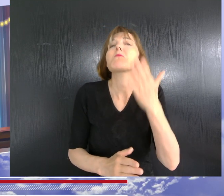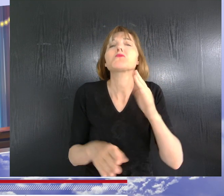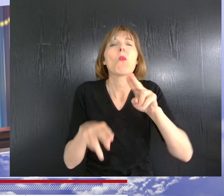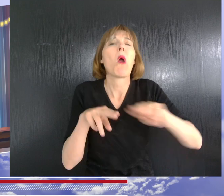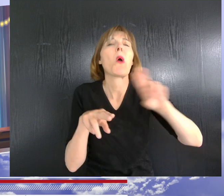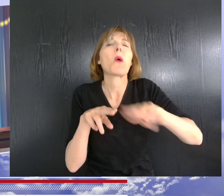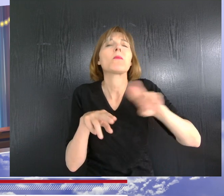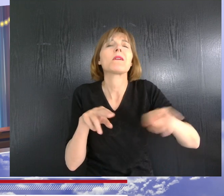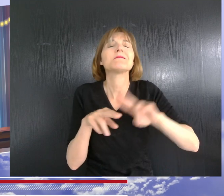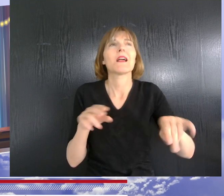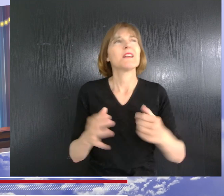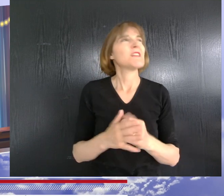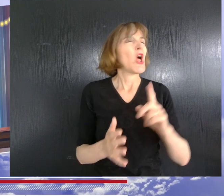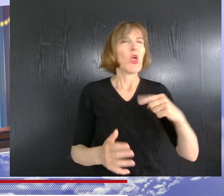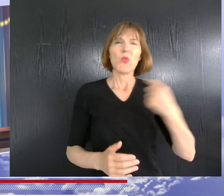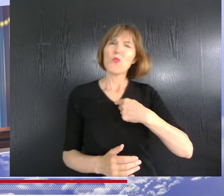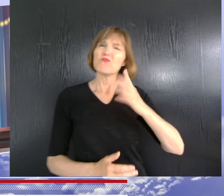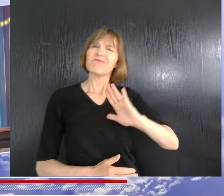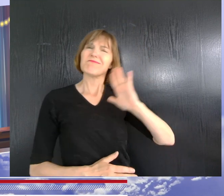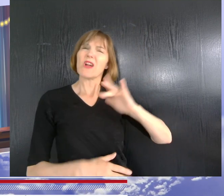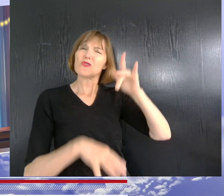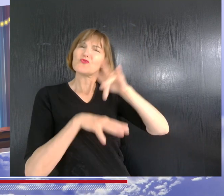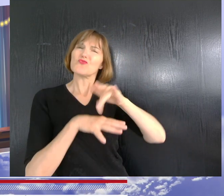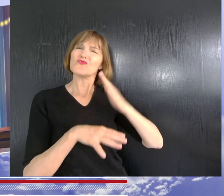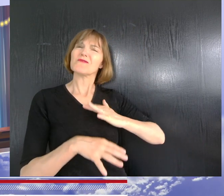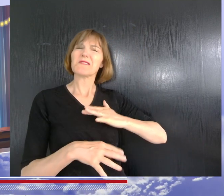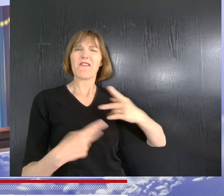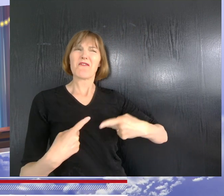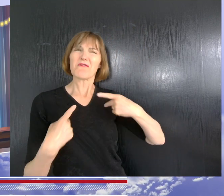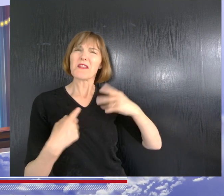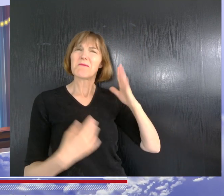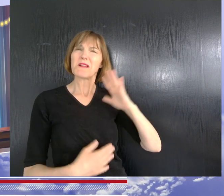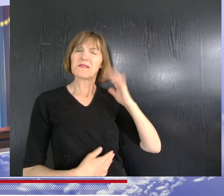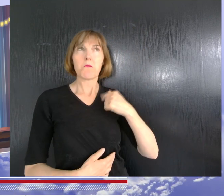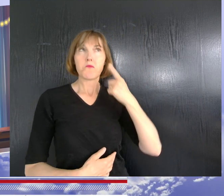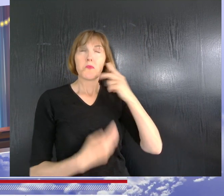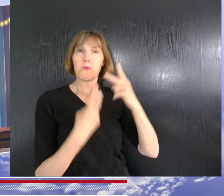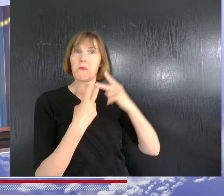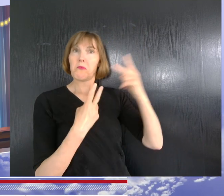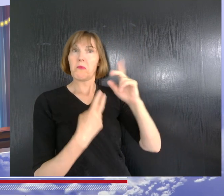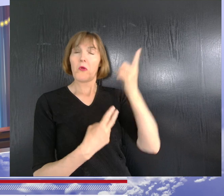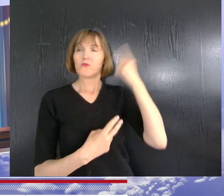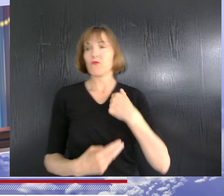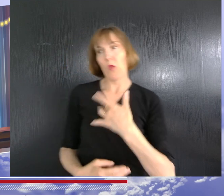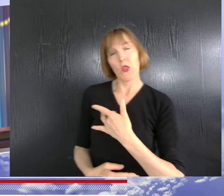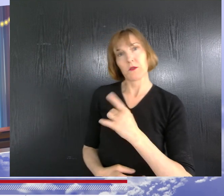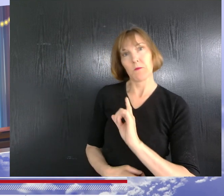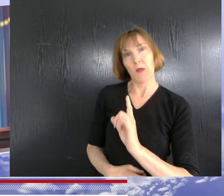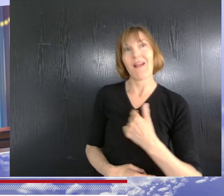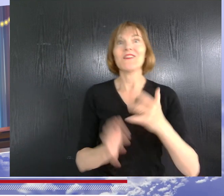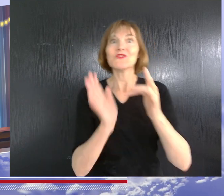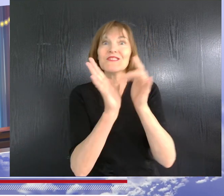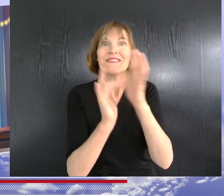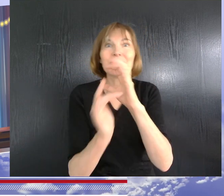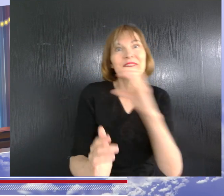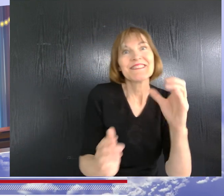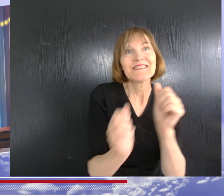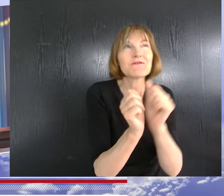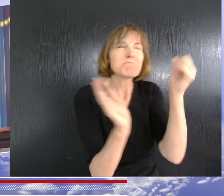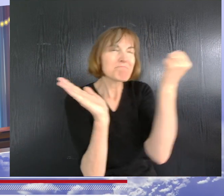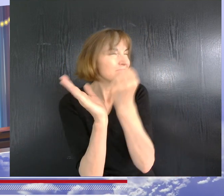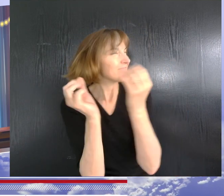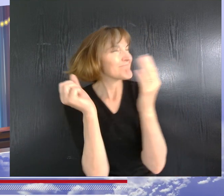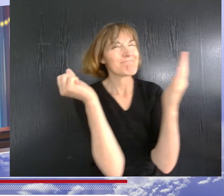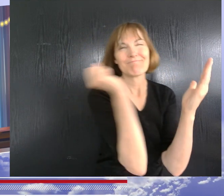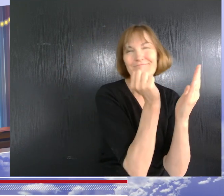de nos réparations. Tout ce qui témoigne de nos misères d'autrefois ne l'intéresse pas. Jésus-Christ,